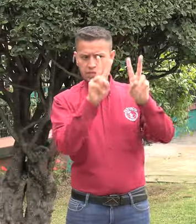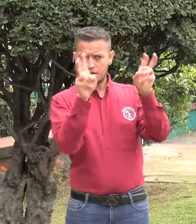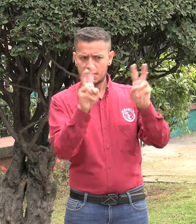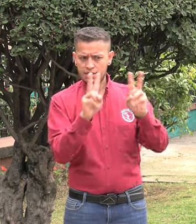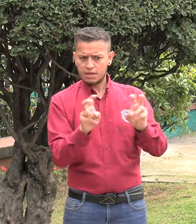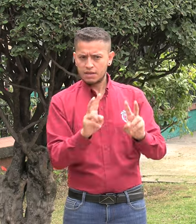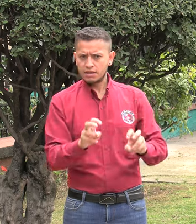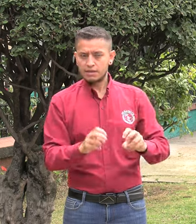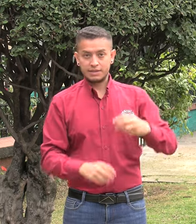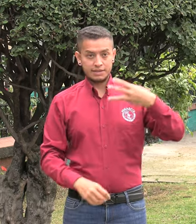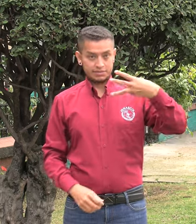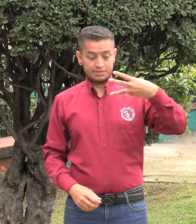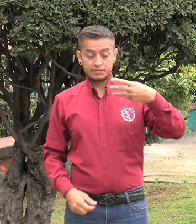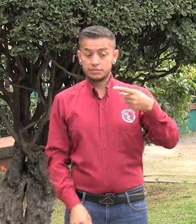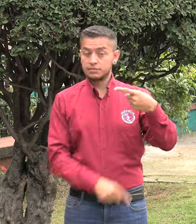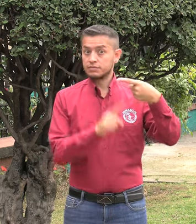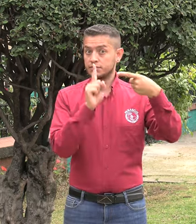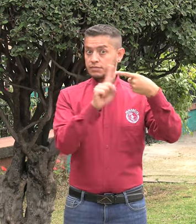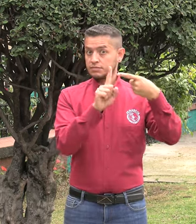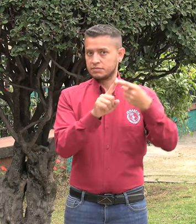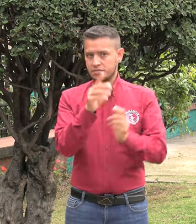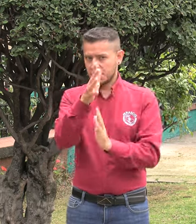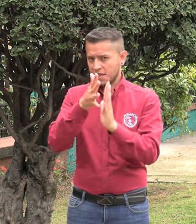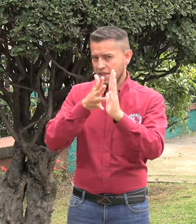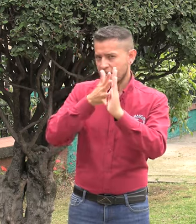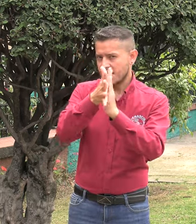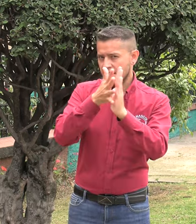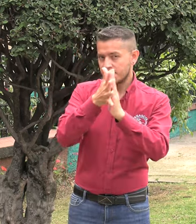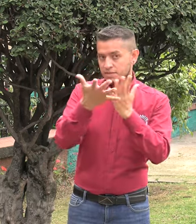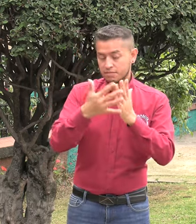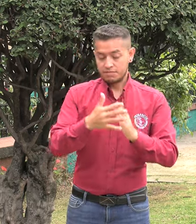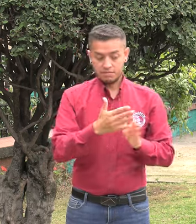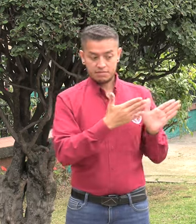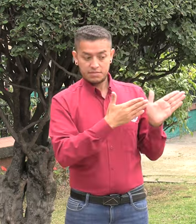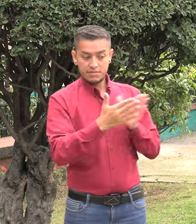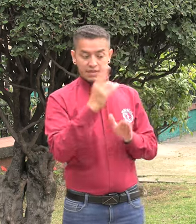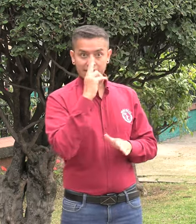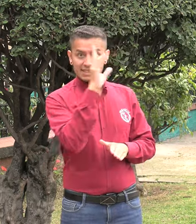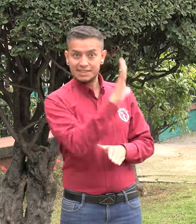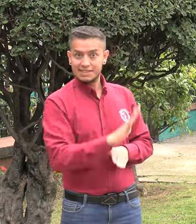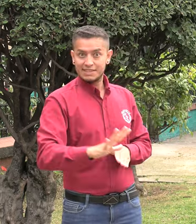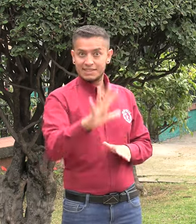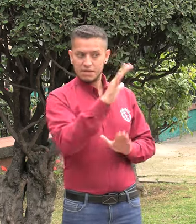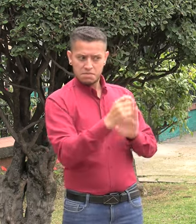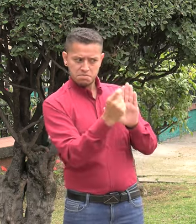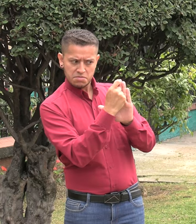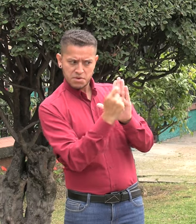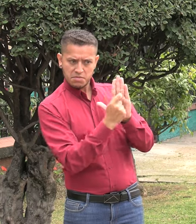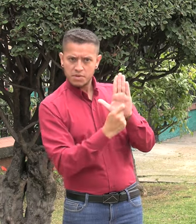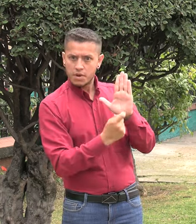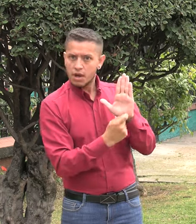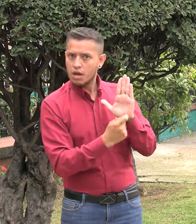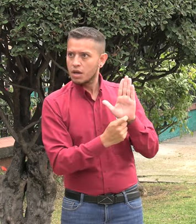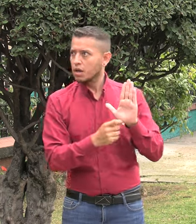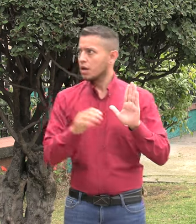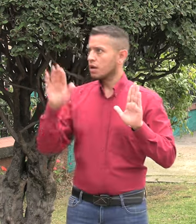Abordaremos tres temáticas. Primero, información de cómo las líneas del Plan de Desarrollo